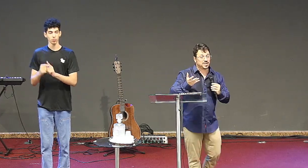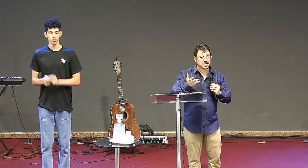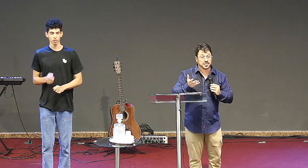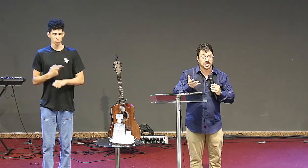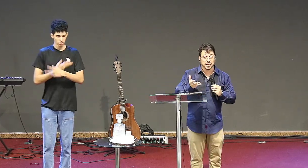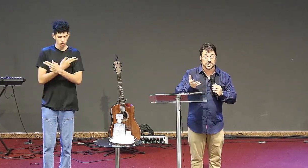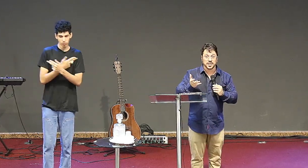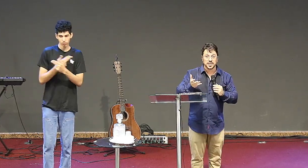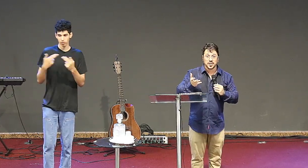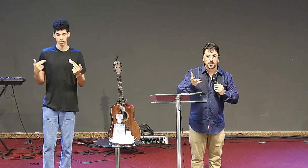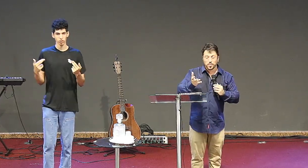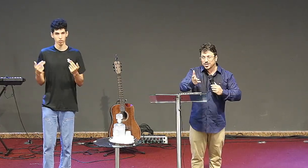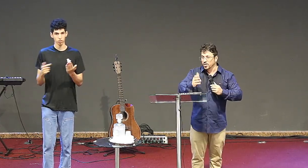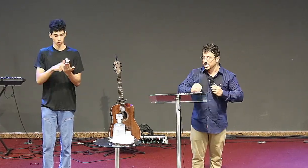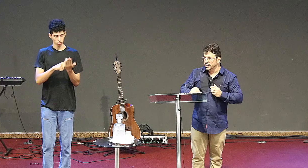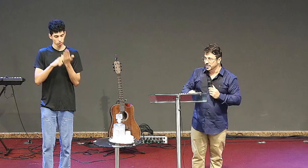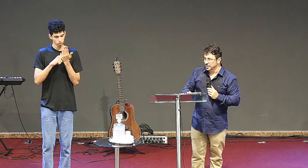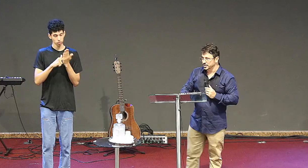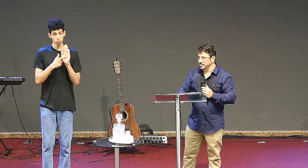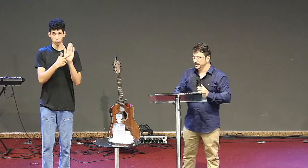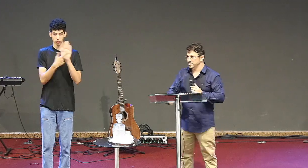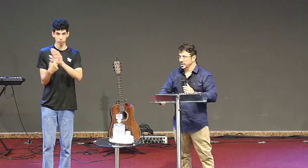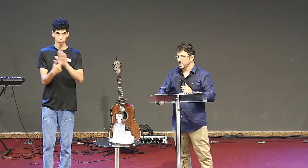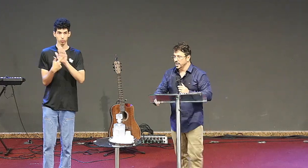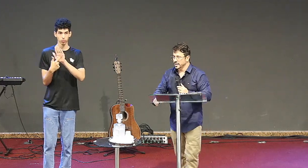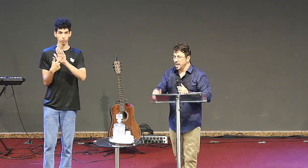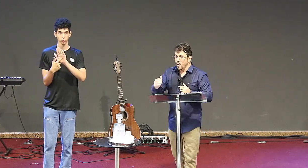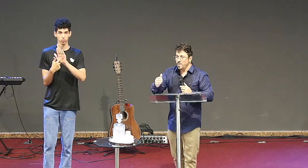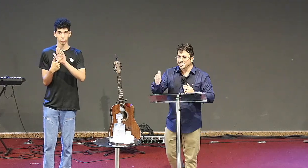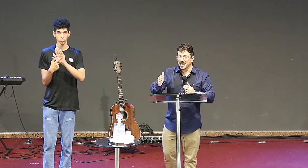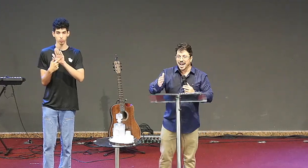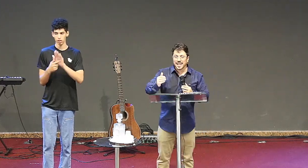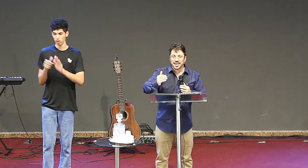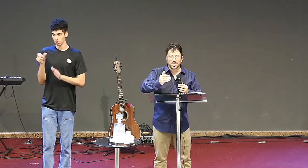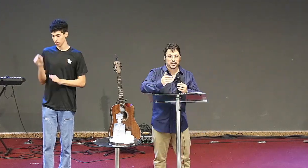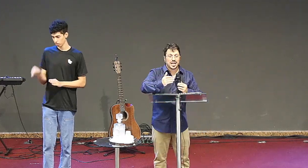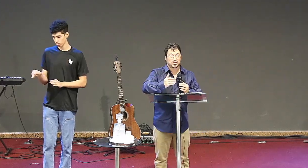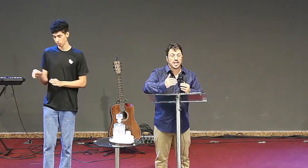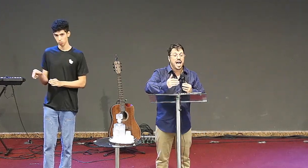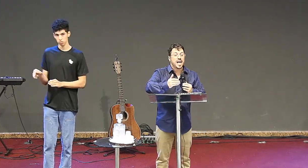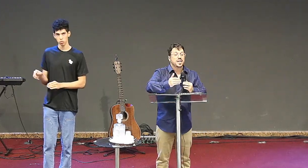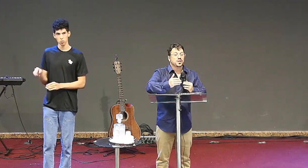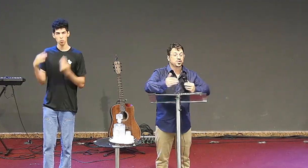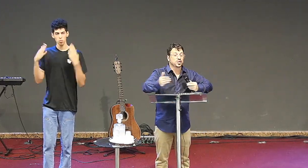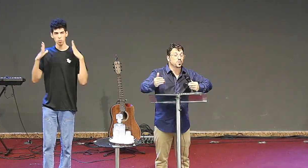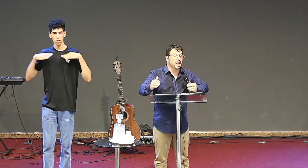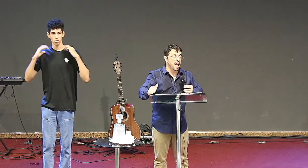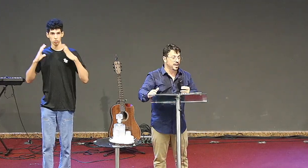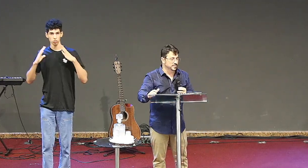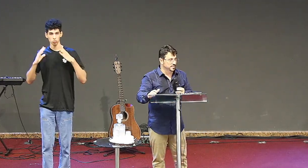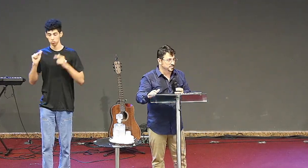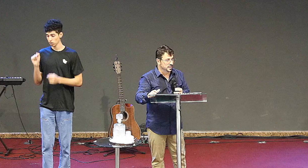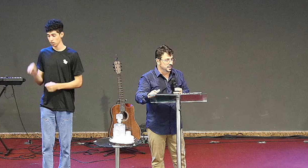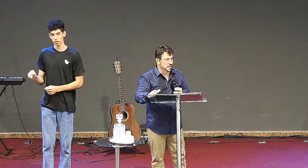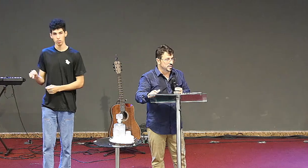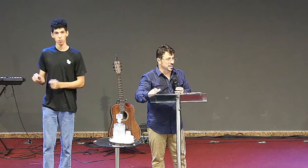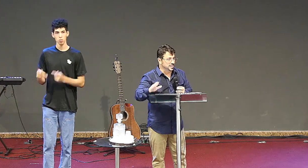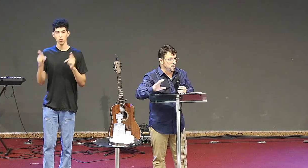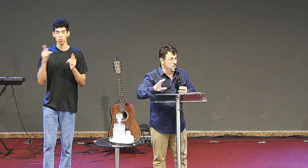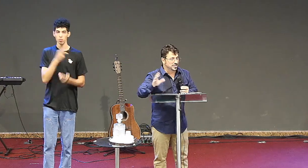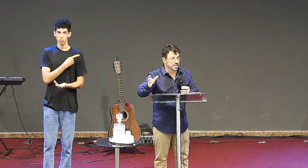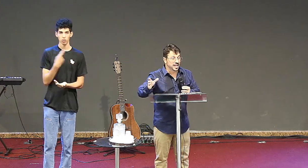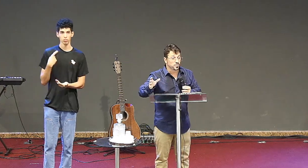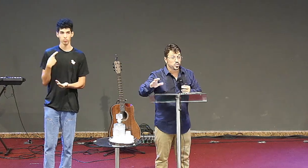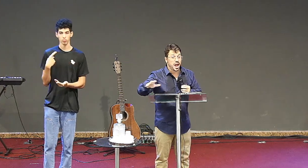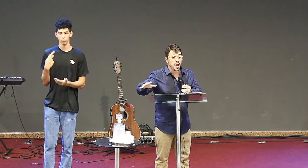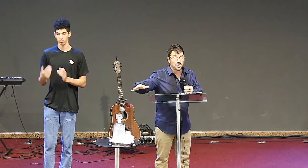carta estava sendo escrita para o pastor da igreja. Tem momentos na carta que o texto está no singular, mas